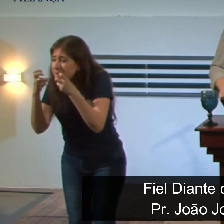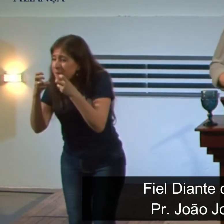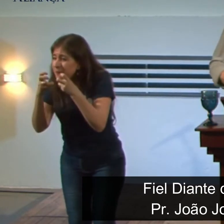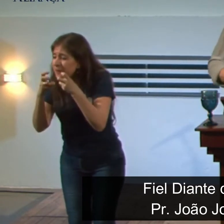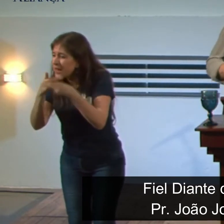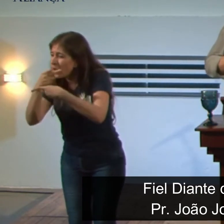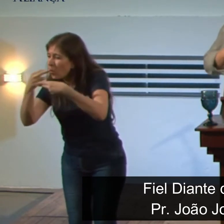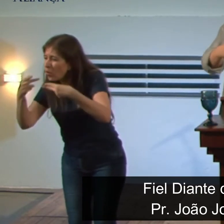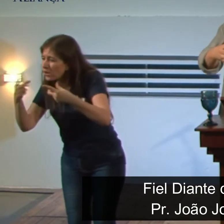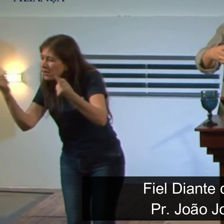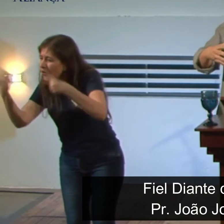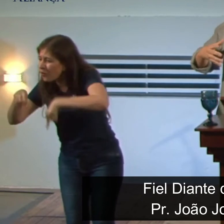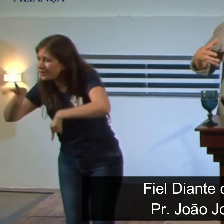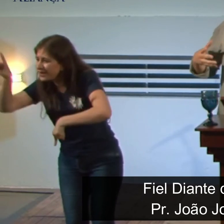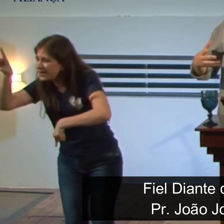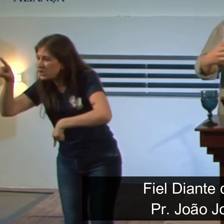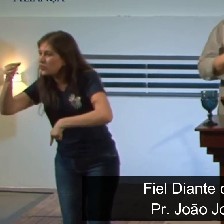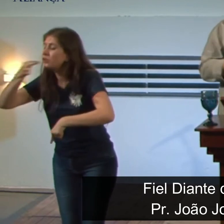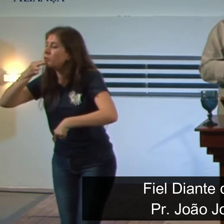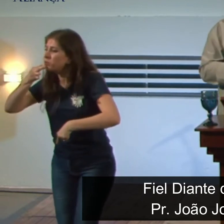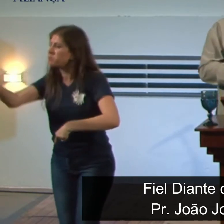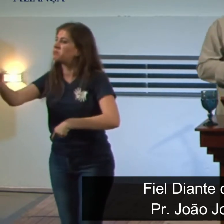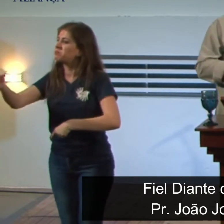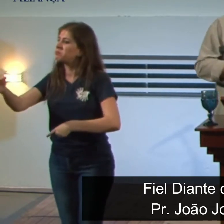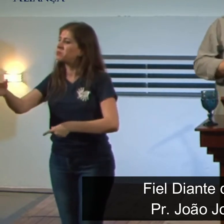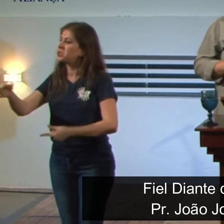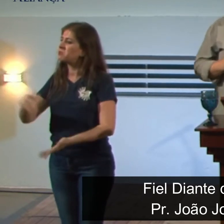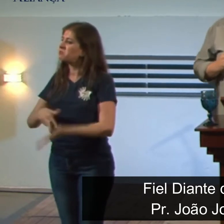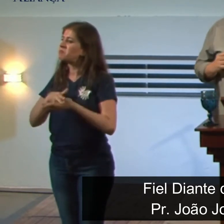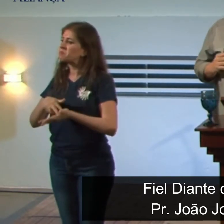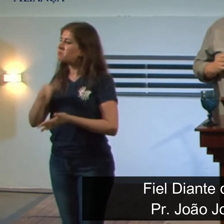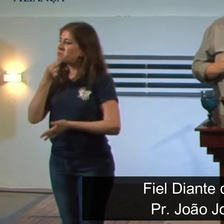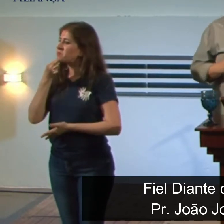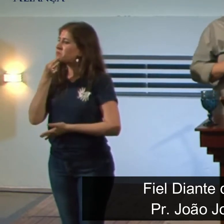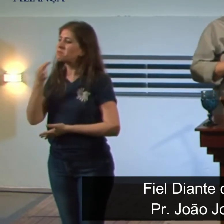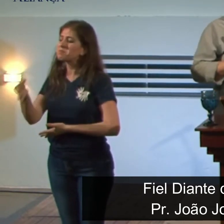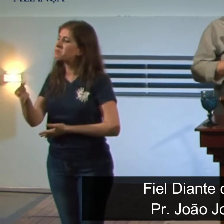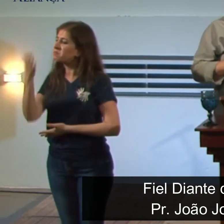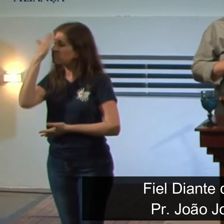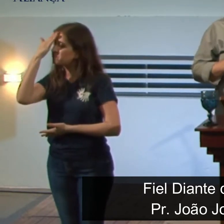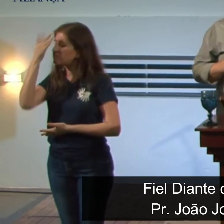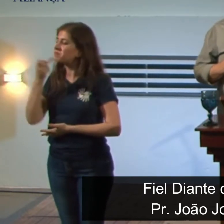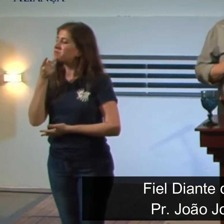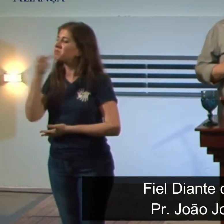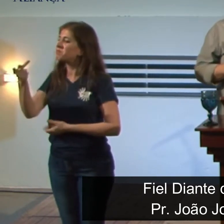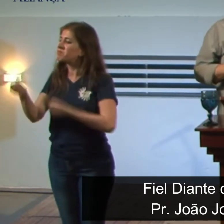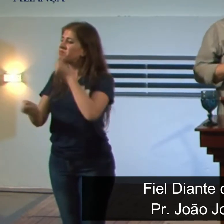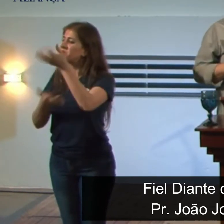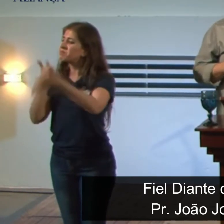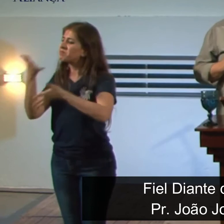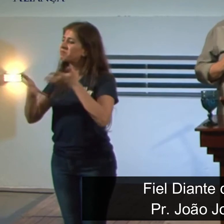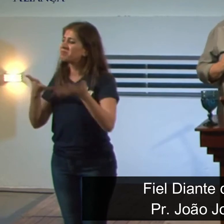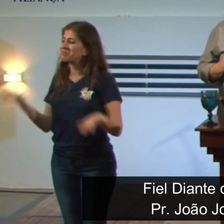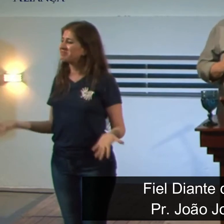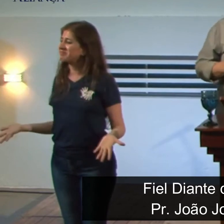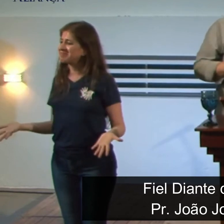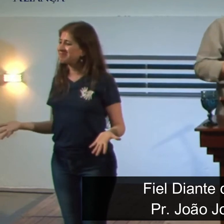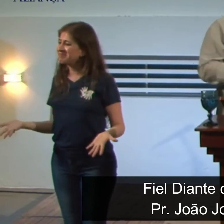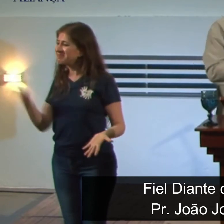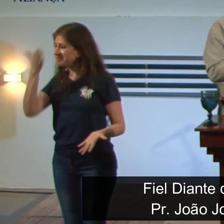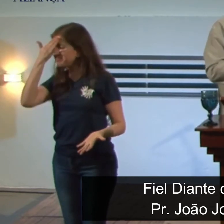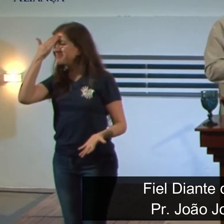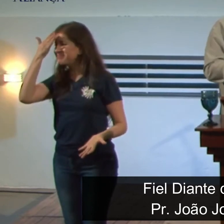com certeza Daniel tinha esse conhecimento a Bíblia não narra mas a gente pode pensar e pode chegar à